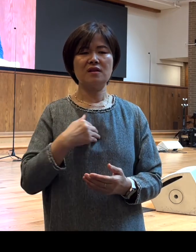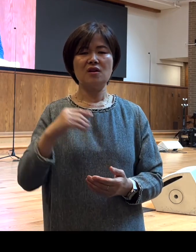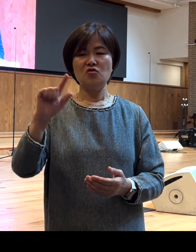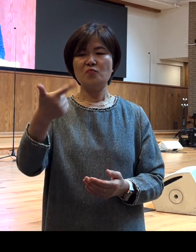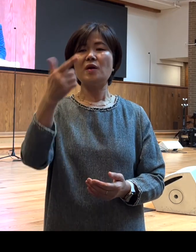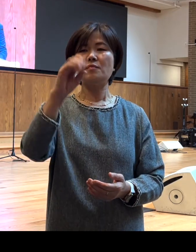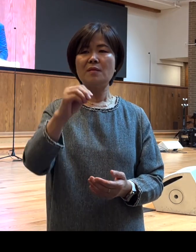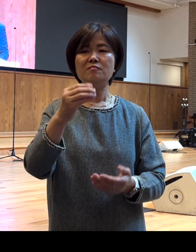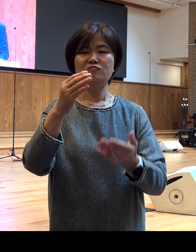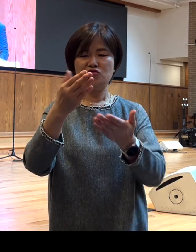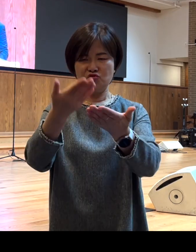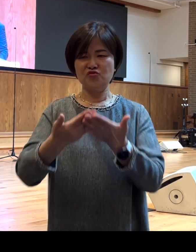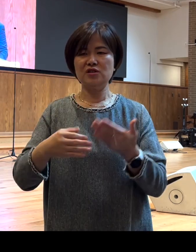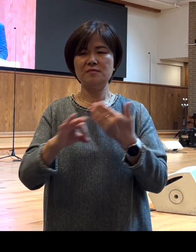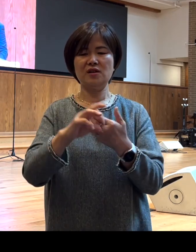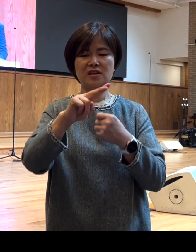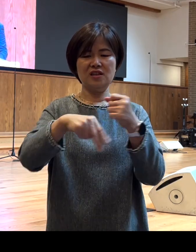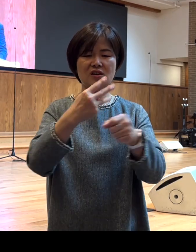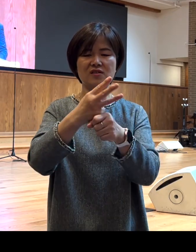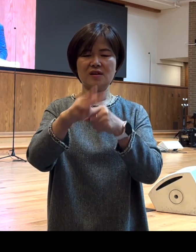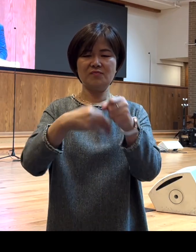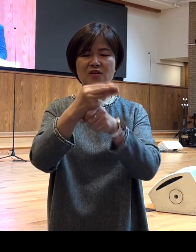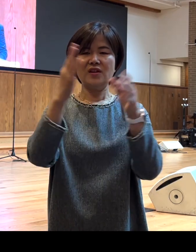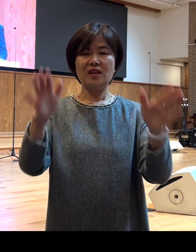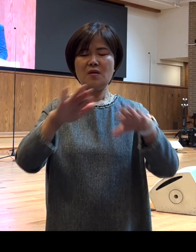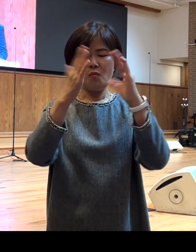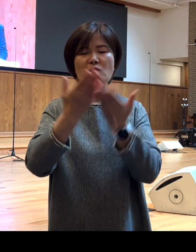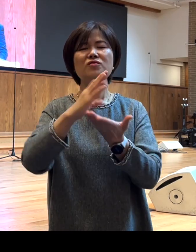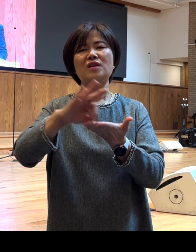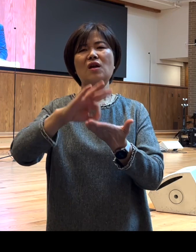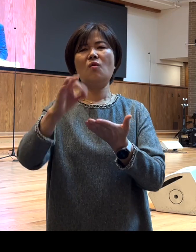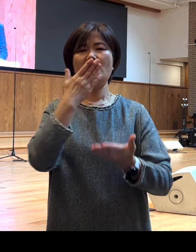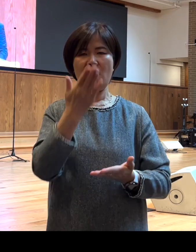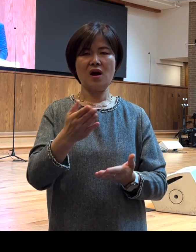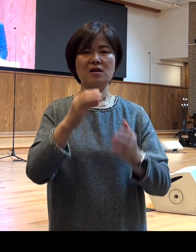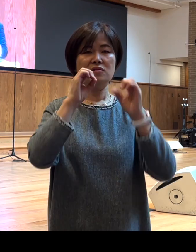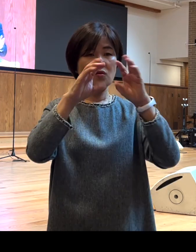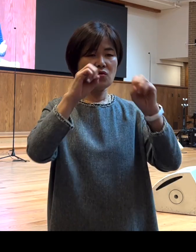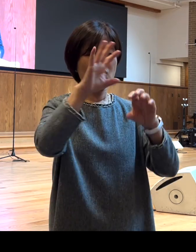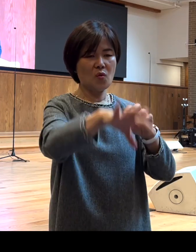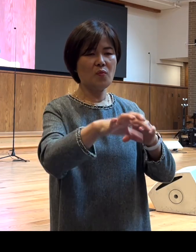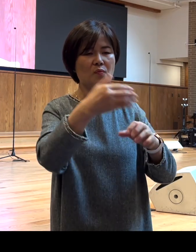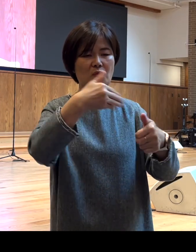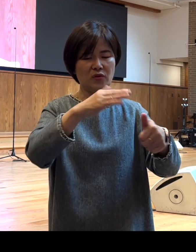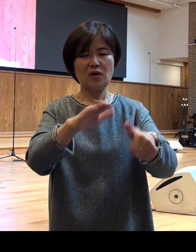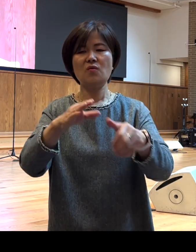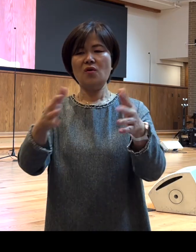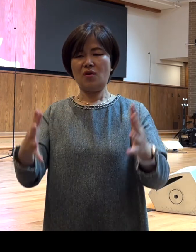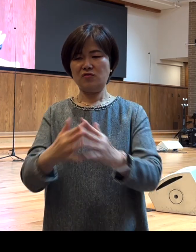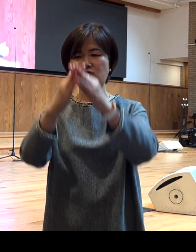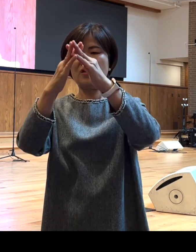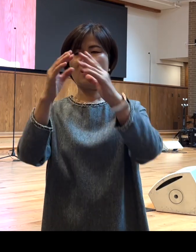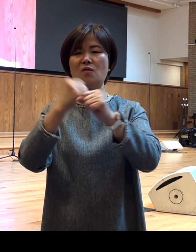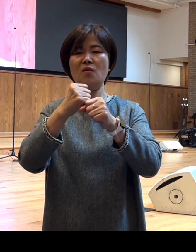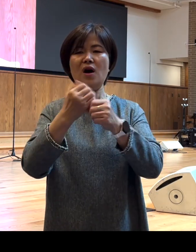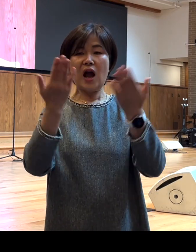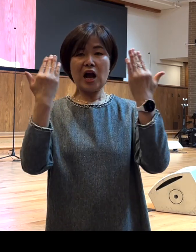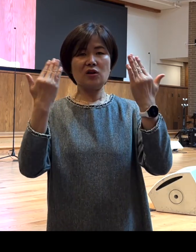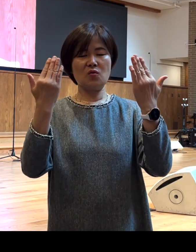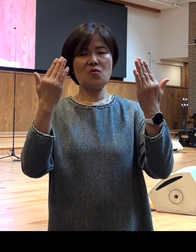주시면 한 2, 3년 안에 다 쓸 수 있습니다 선교지 보내고 건축하고 필요한 신학교 짓고 현지인